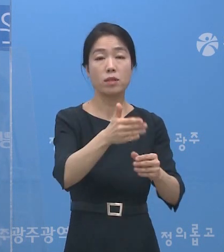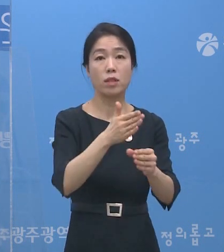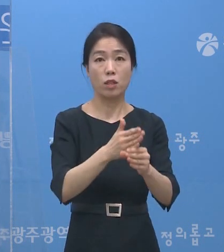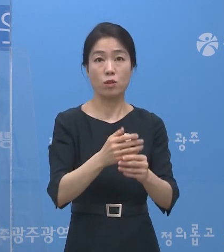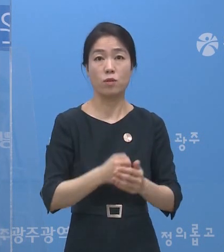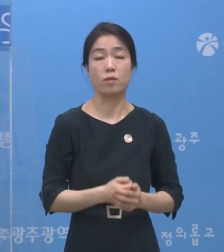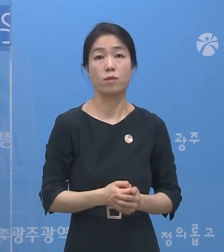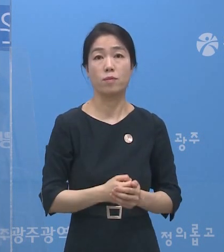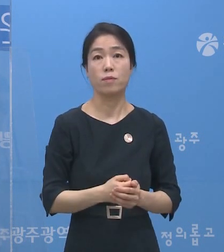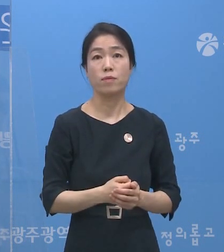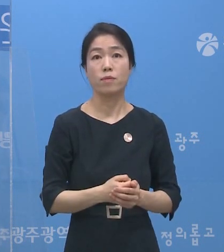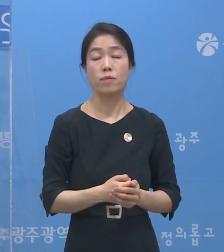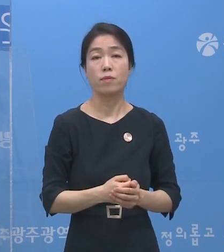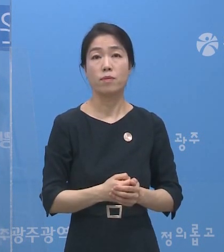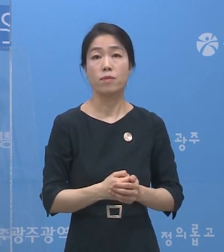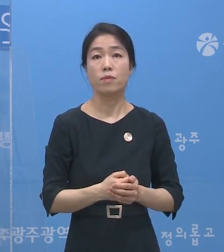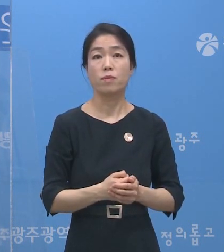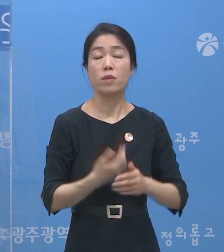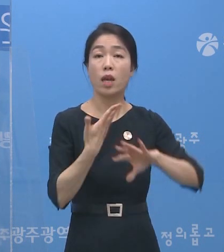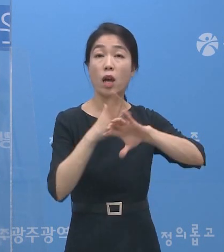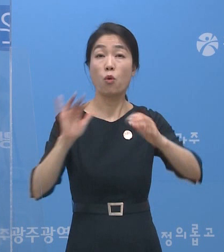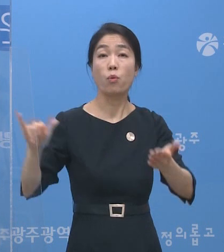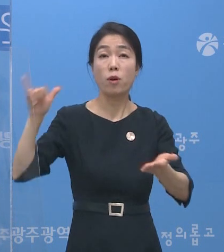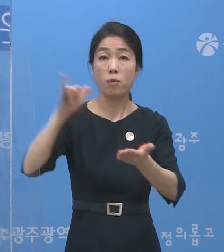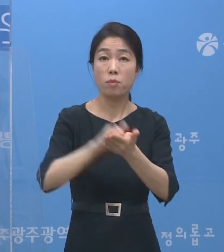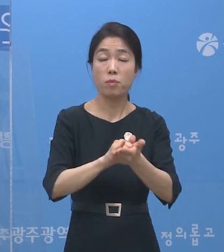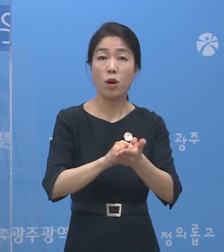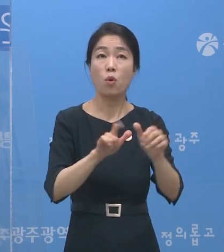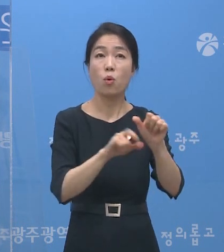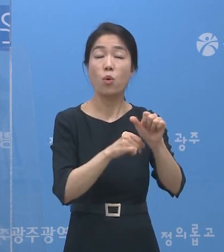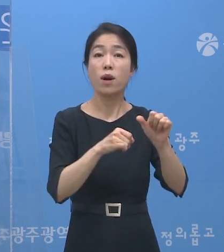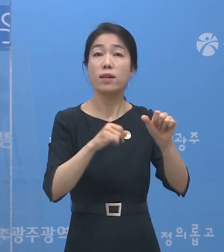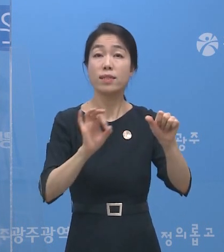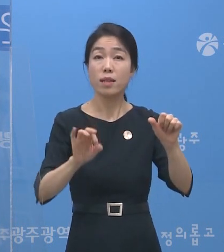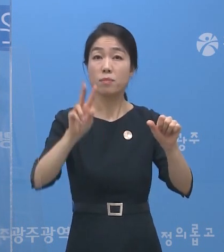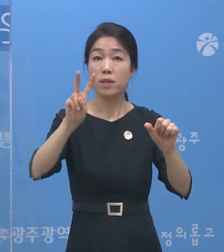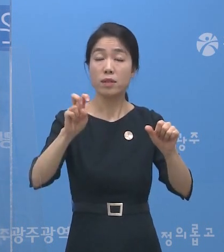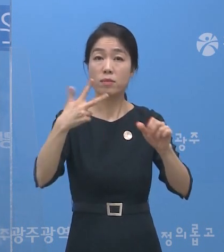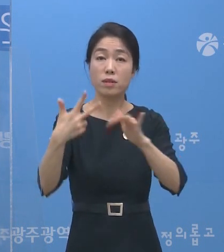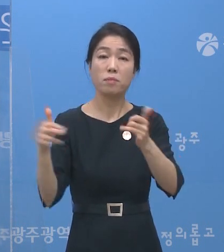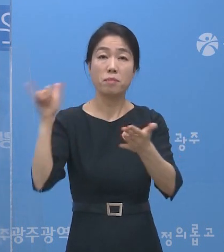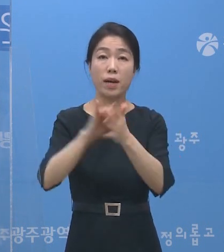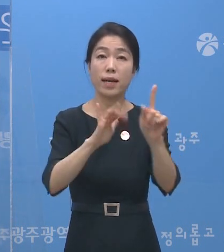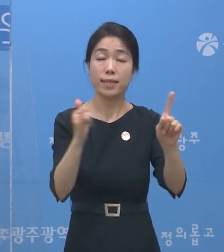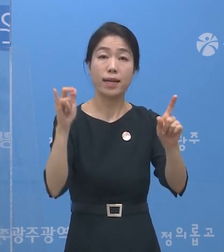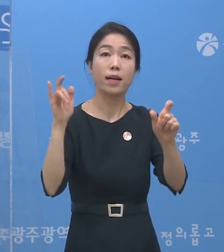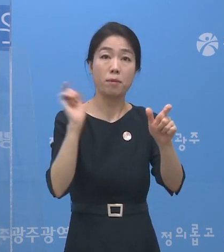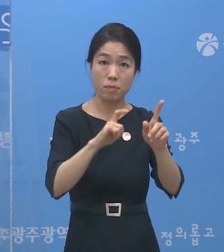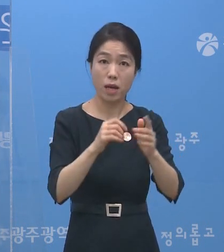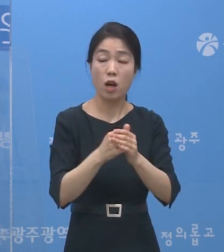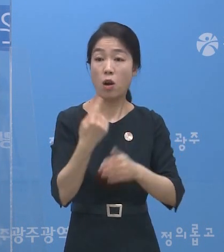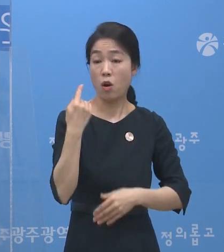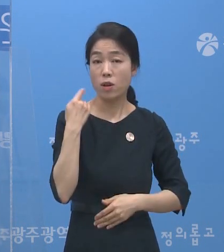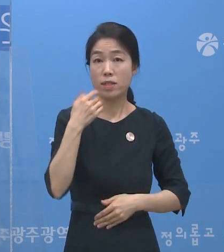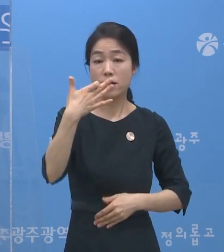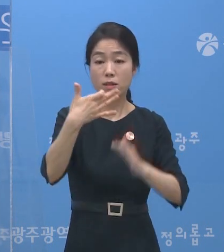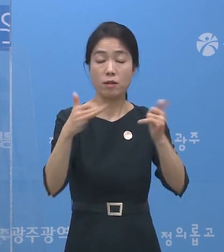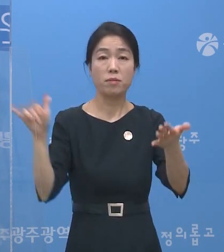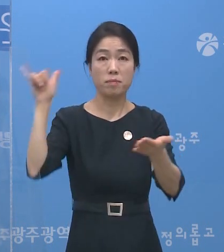해외 입국은 어제 5월 10일 23명 입국에서 1명 확진됐고 어제는 19명 입국에서 확진자는 없습니다.